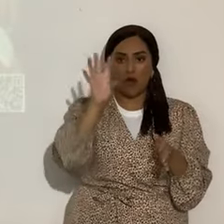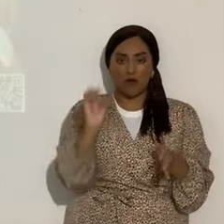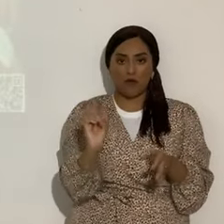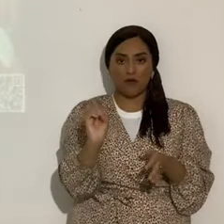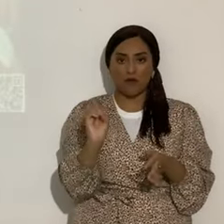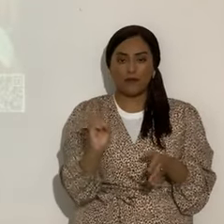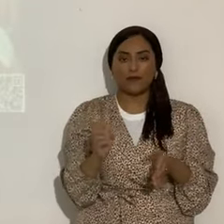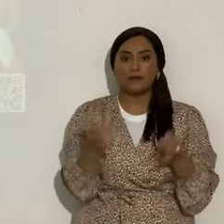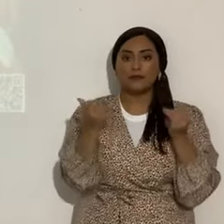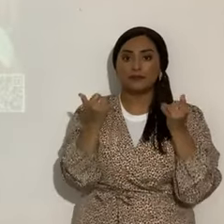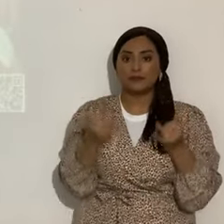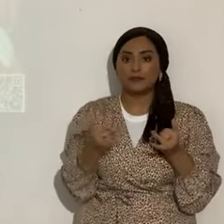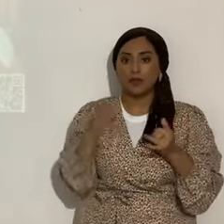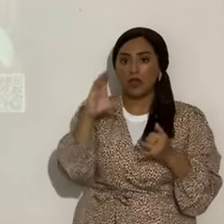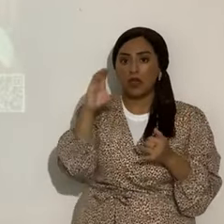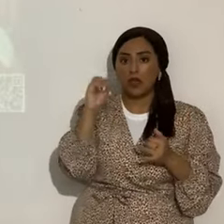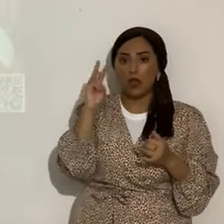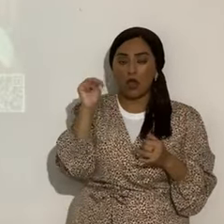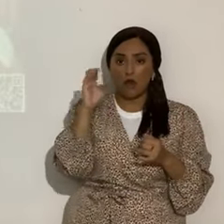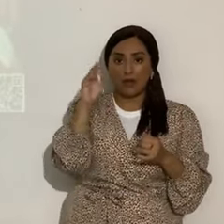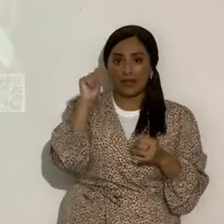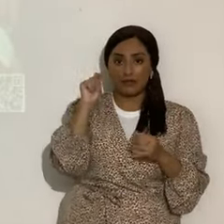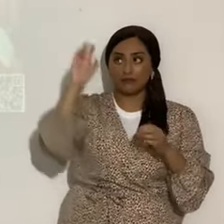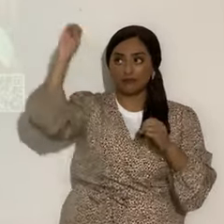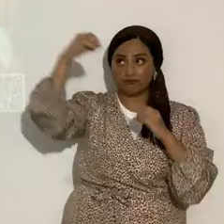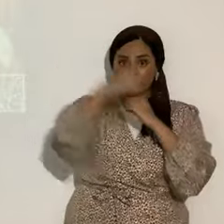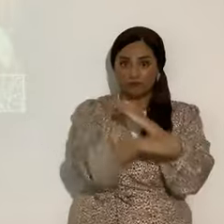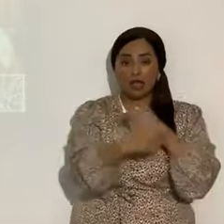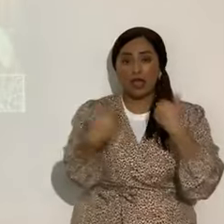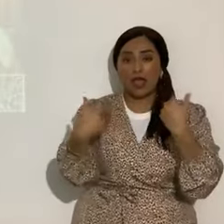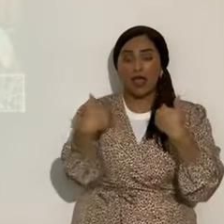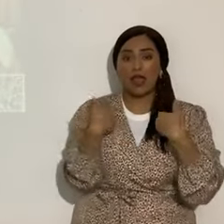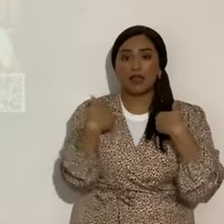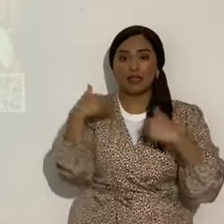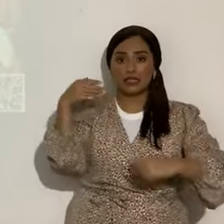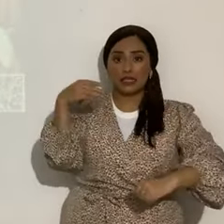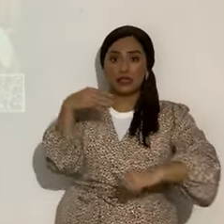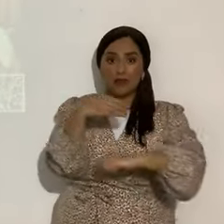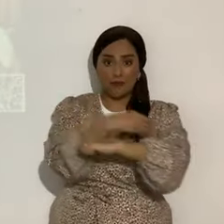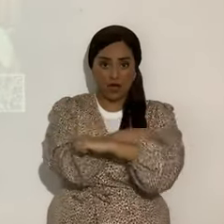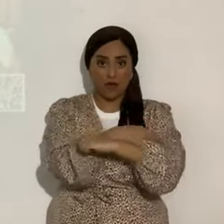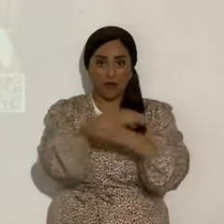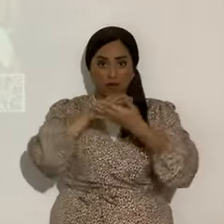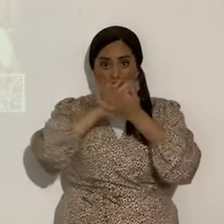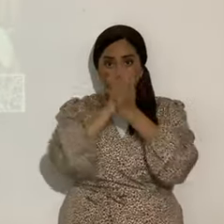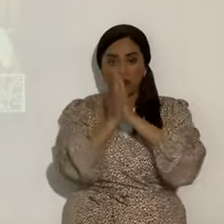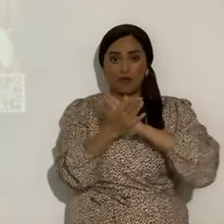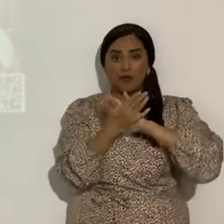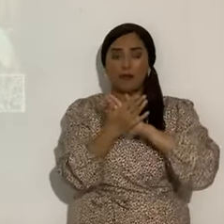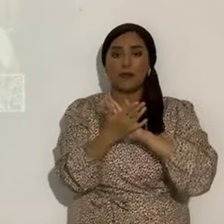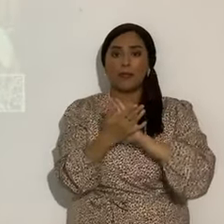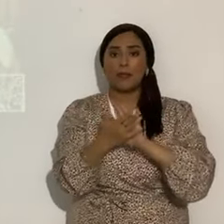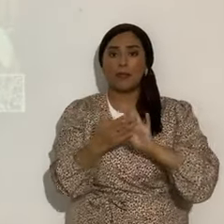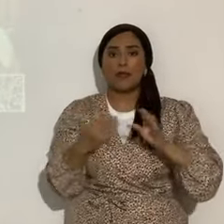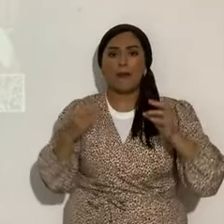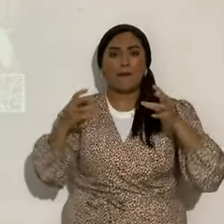Ahora, este cometa tiene el potencial de volverse mucho, muy brillante.